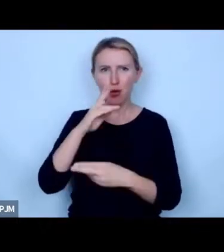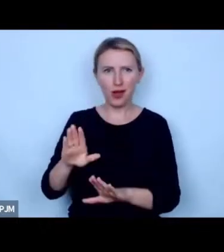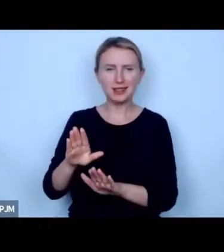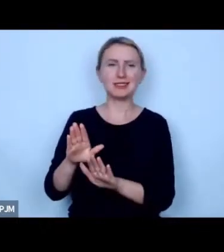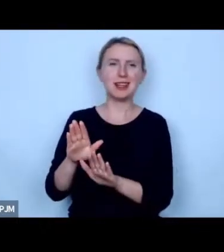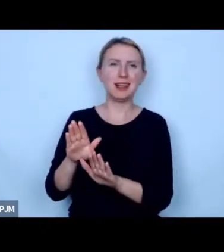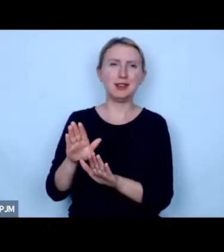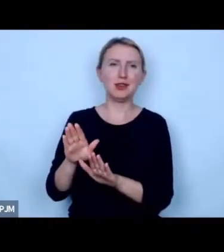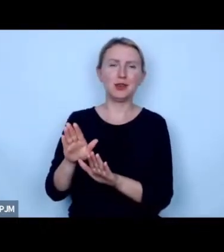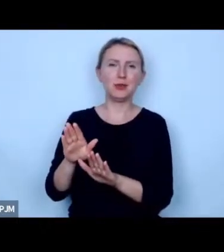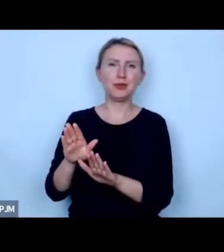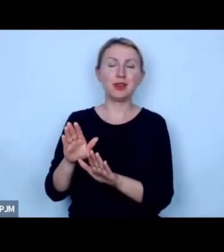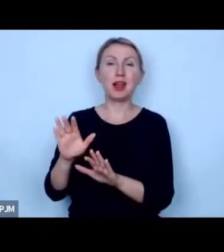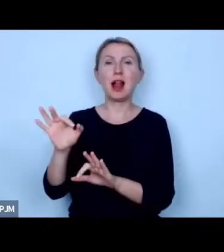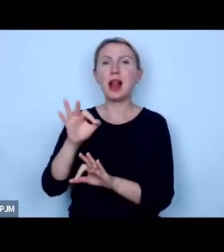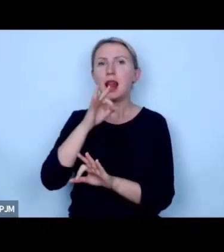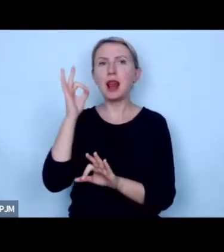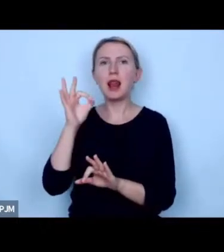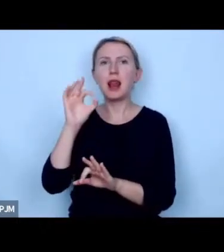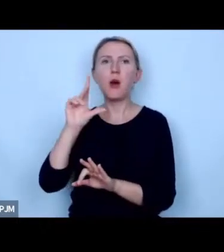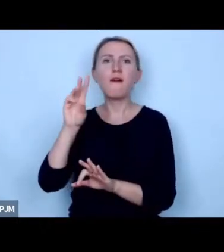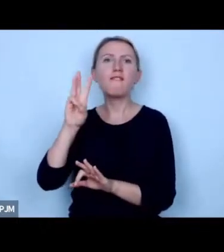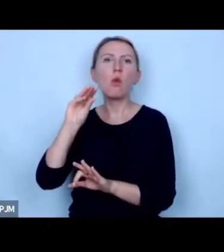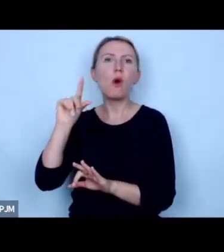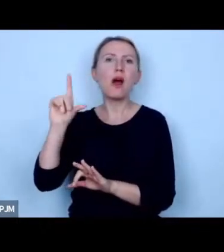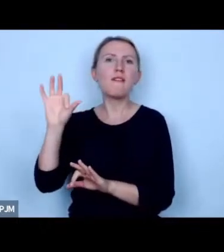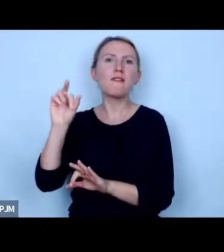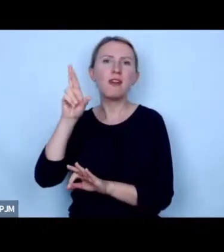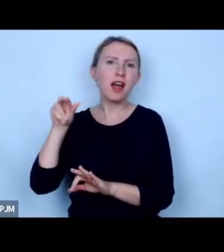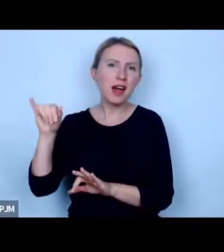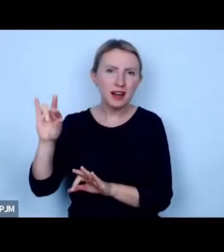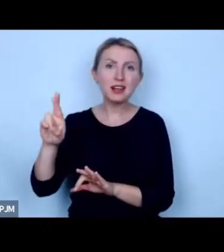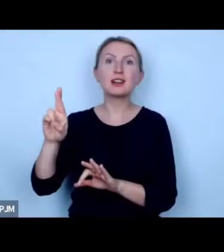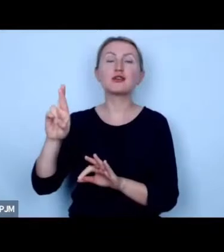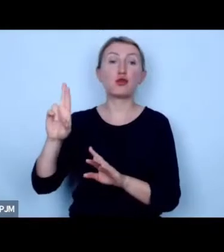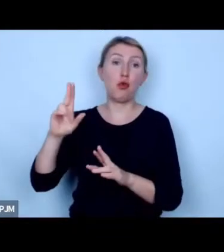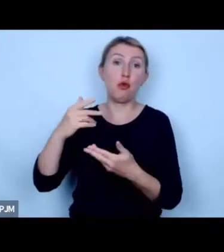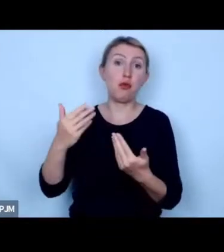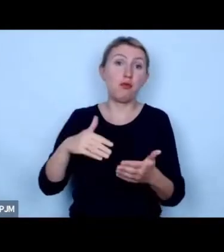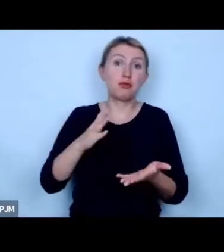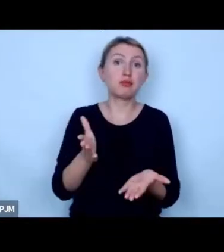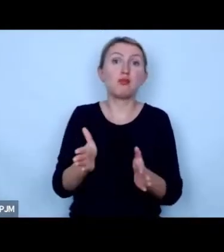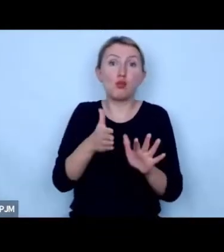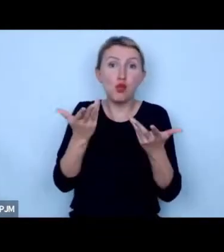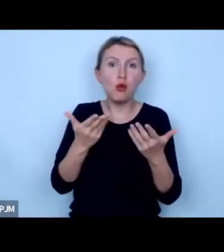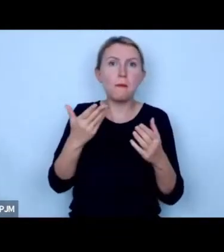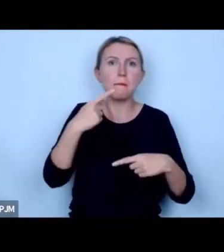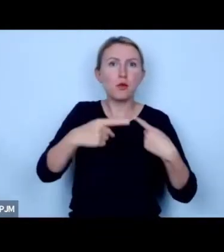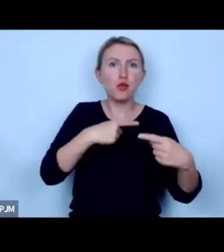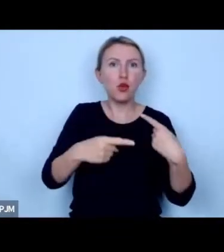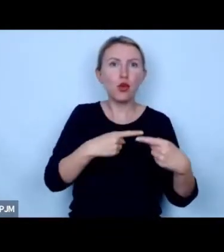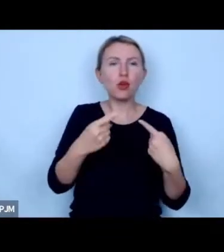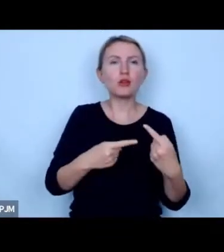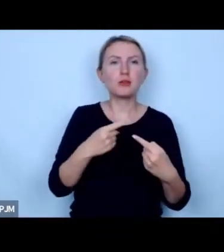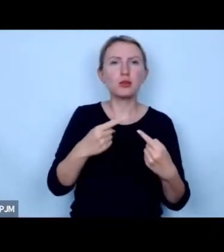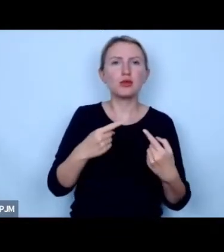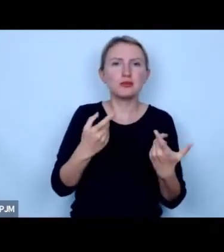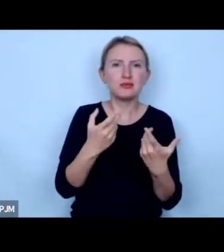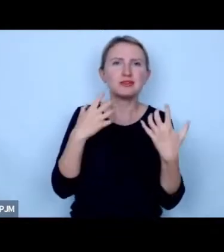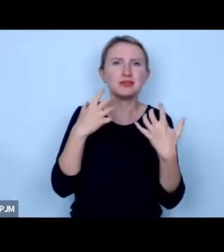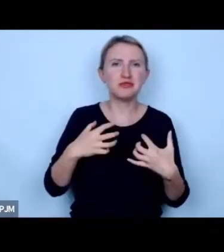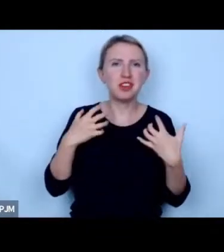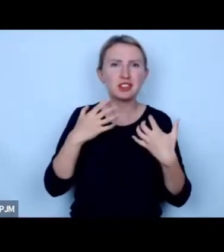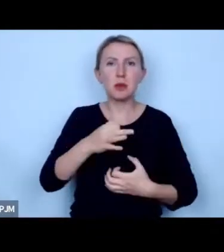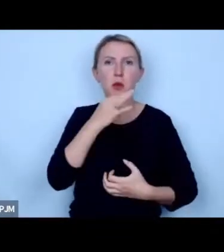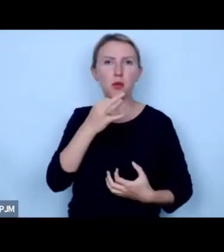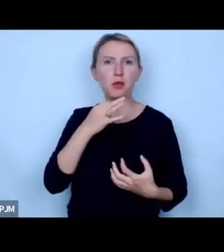że ten lepszy welfare przynosi benefity dla producentów ponieważ zmniejsza śmiertelność zwierząt poprawia ich